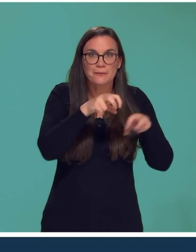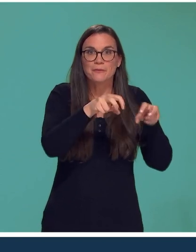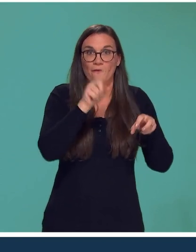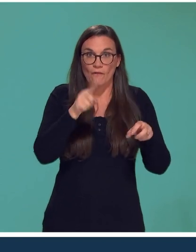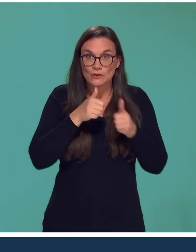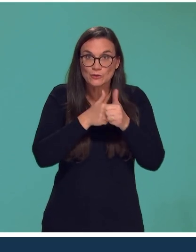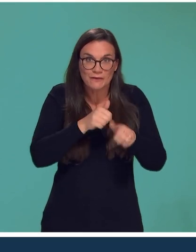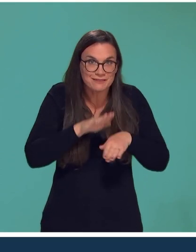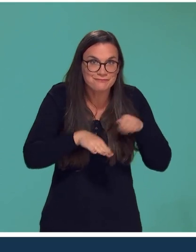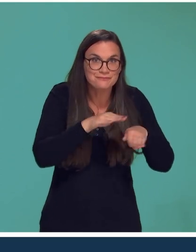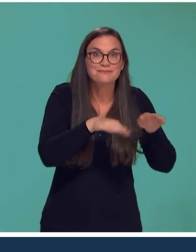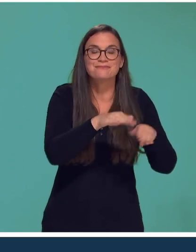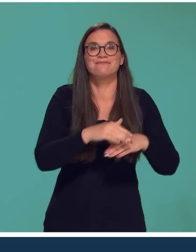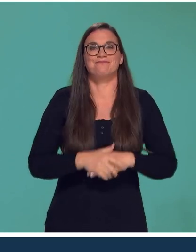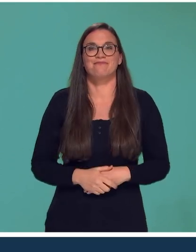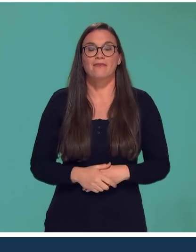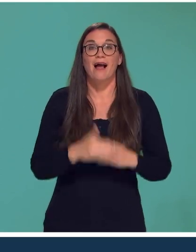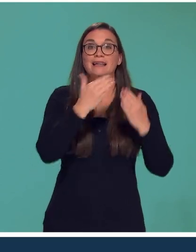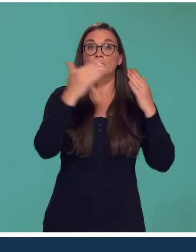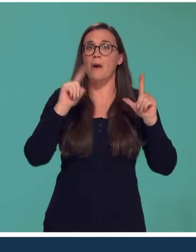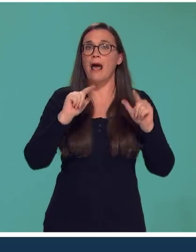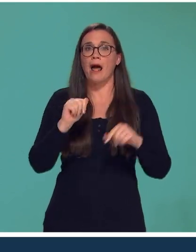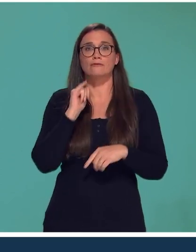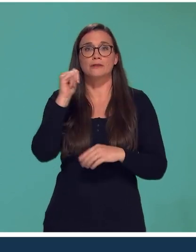statues de bronze sont à voir jusqu'en mars 2022.